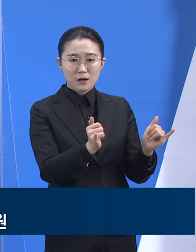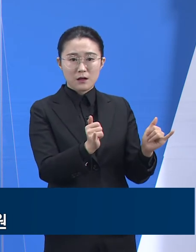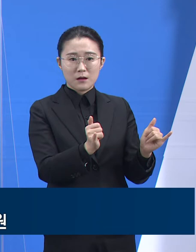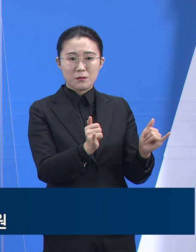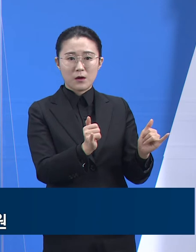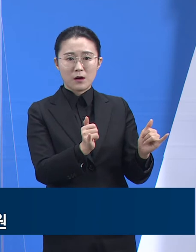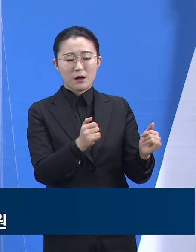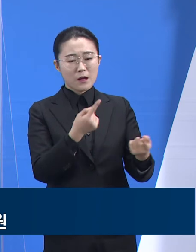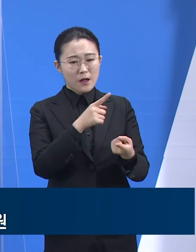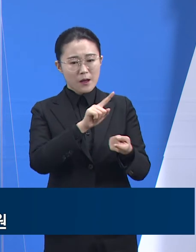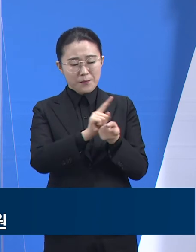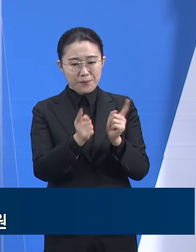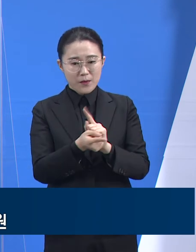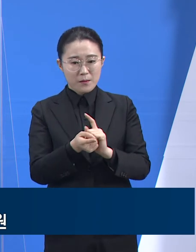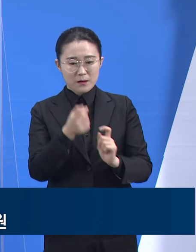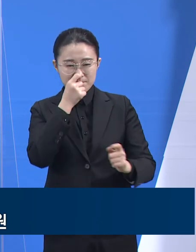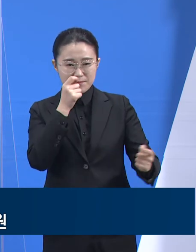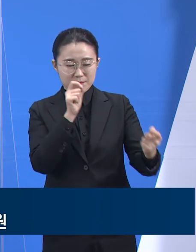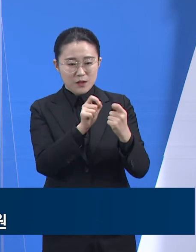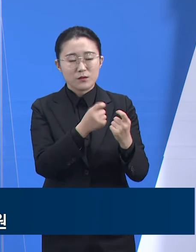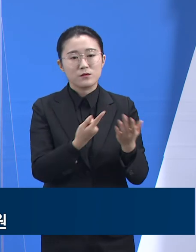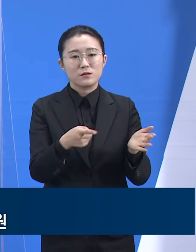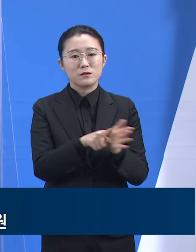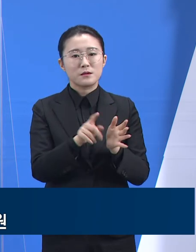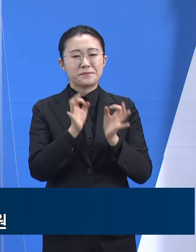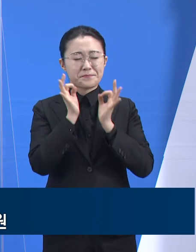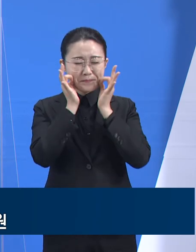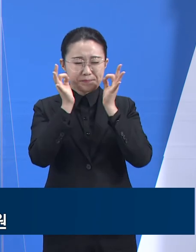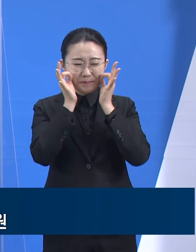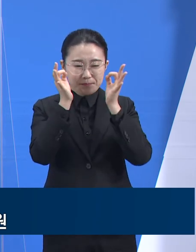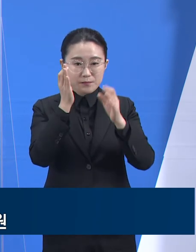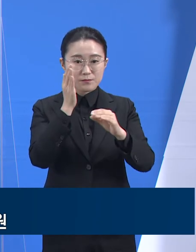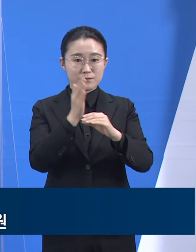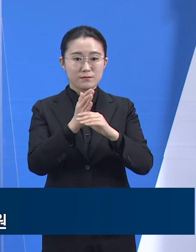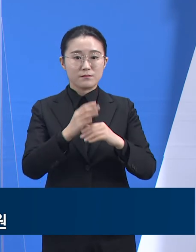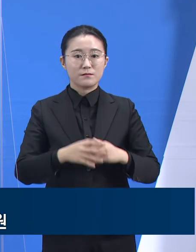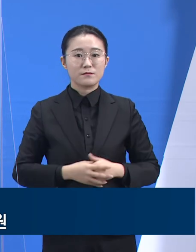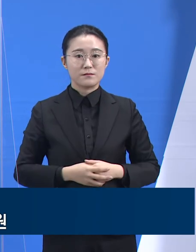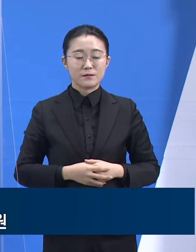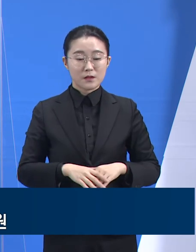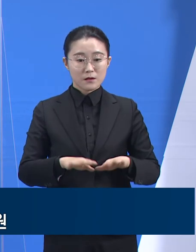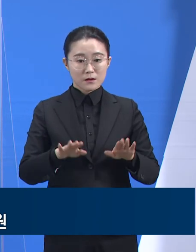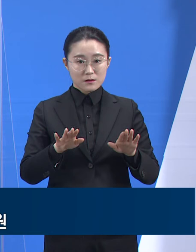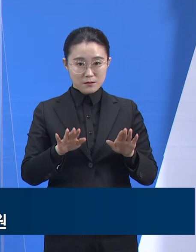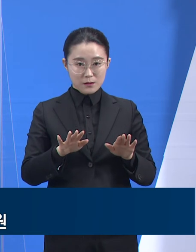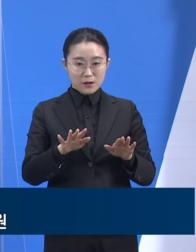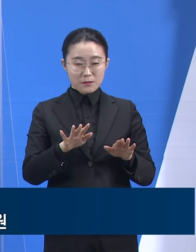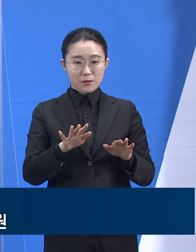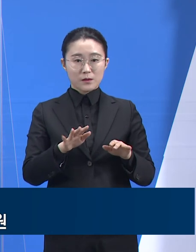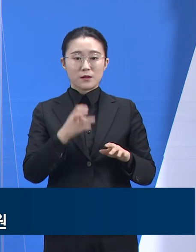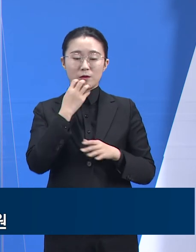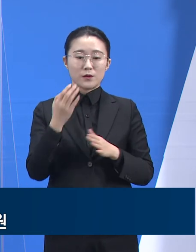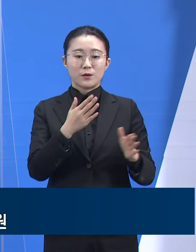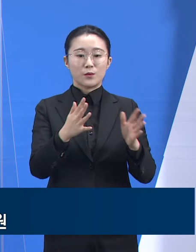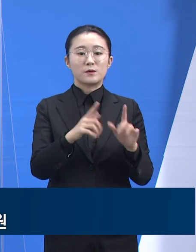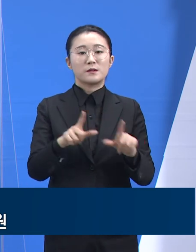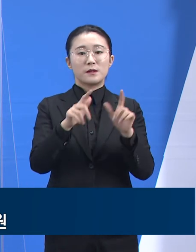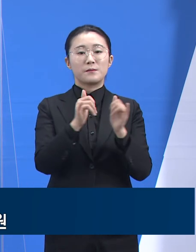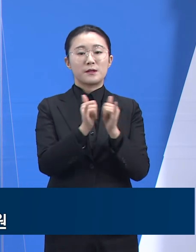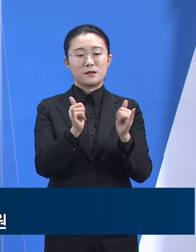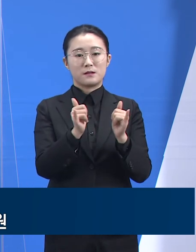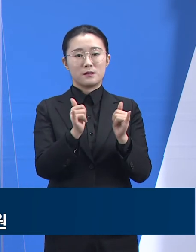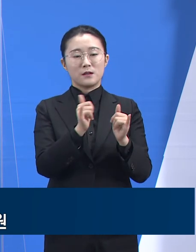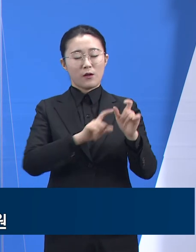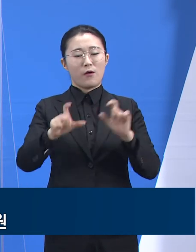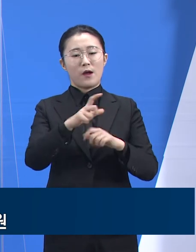민과 관이 마음을 합치는 이런 일들을 통해 당면한 위협으로부터 도민들을 보다 안전하게 지켜낼 수 있으리라 확신합니다.